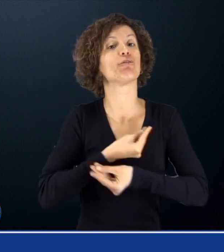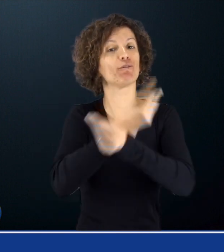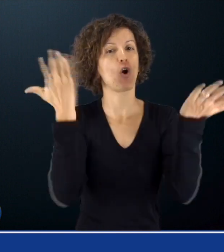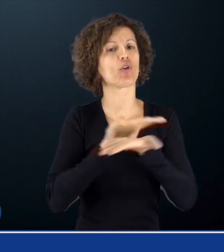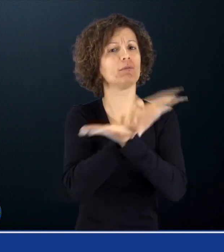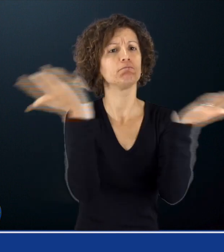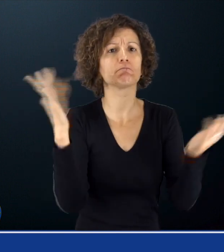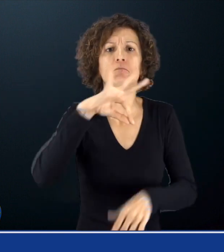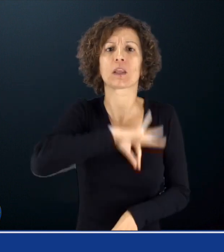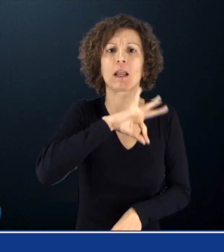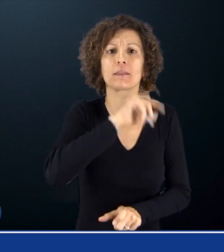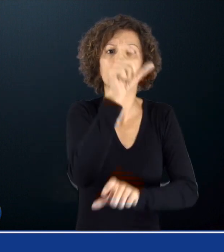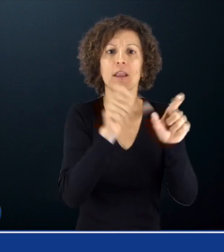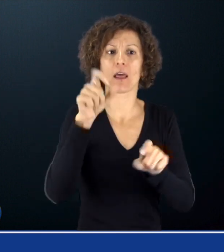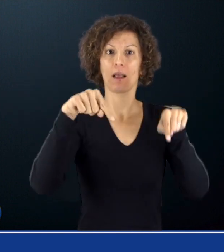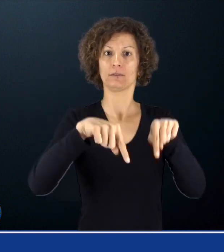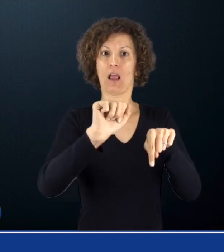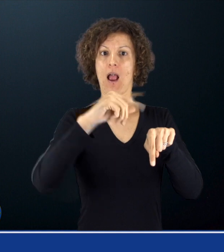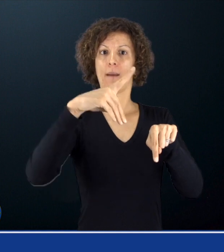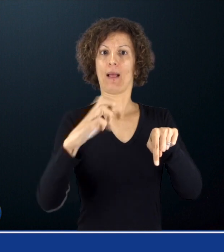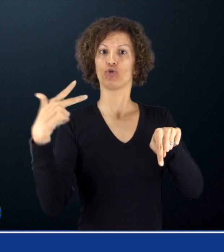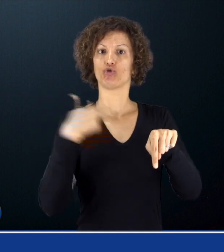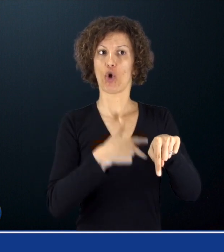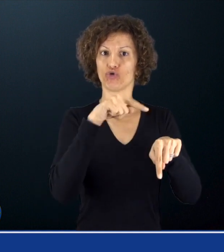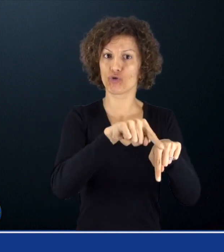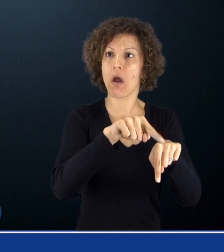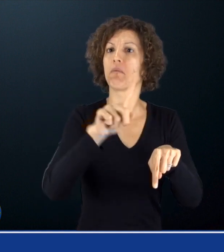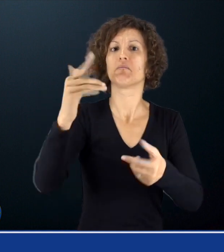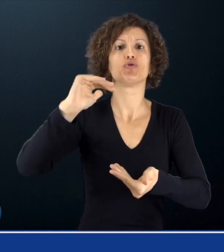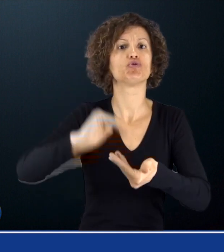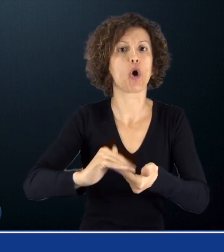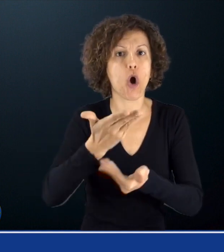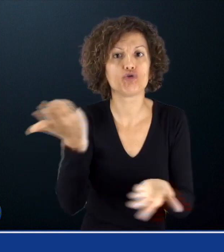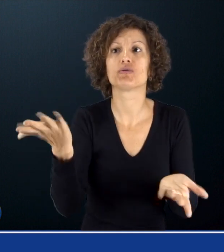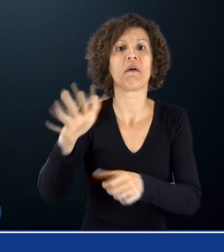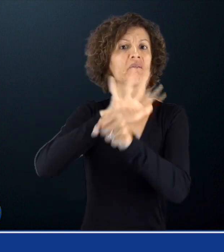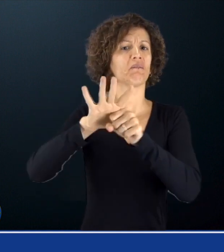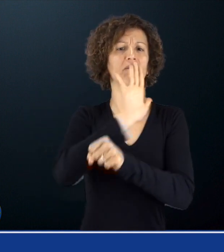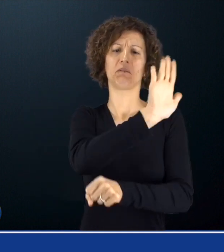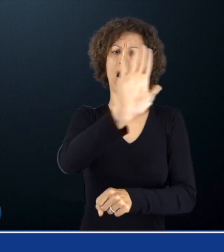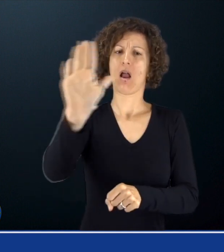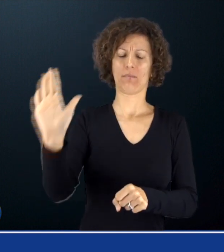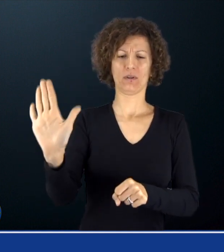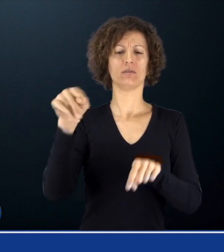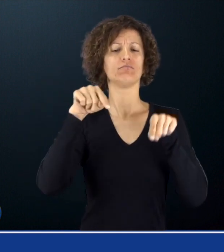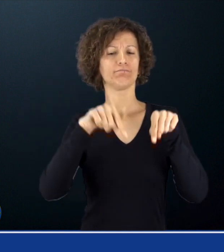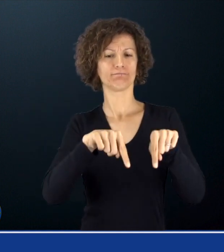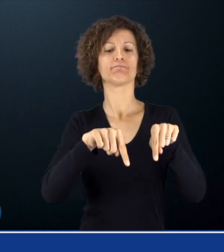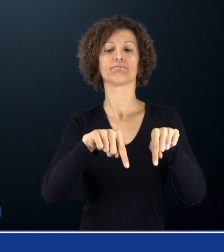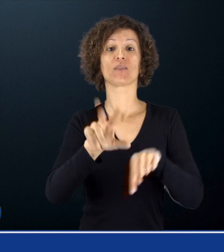Si informano gli interessati, soci e loro familiari che il 30 novembre 2022 è il termine ultimo per